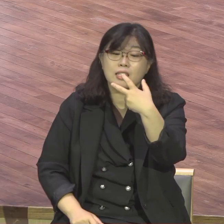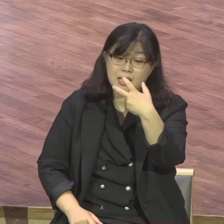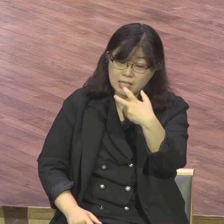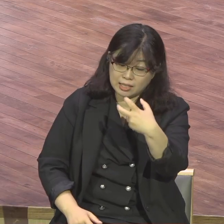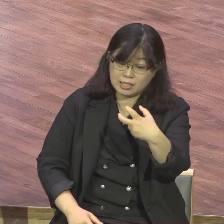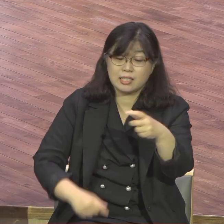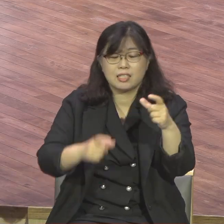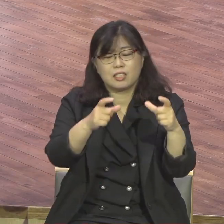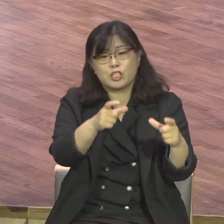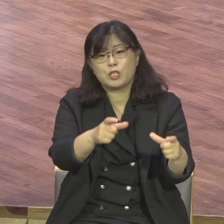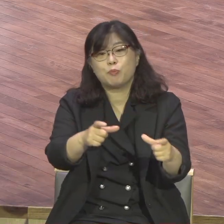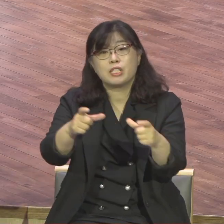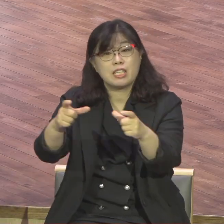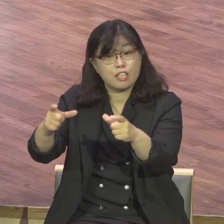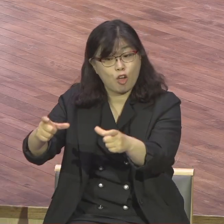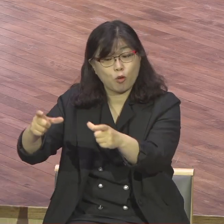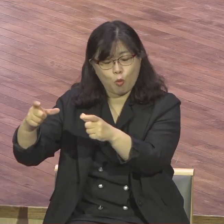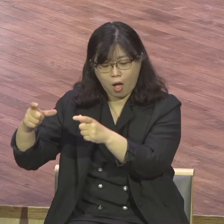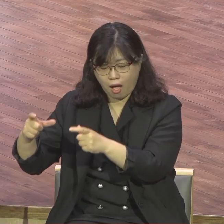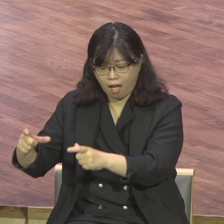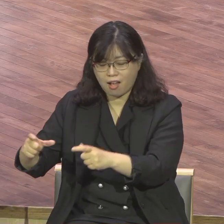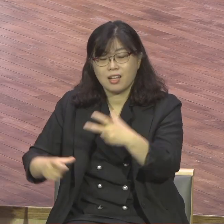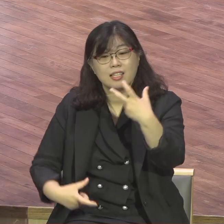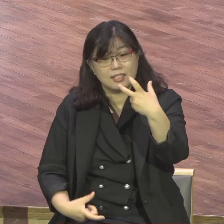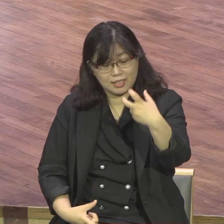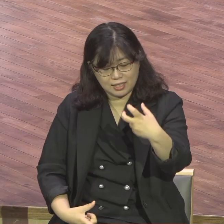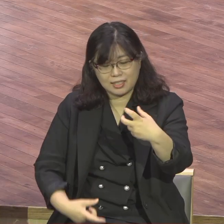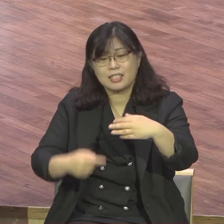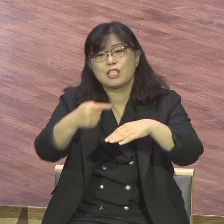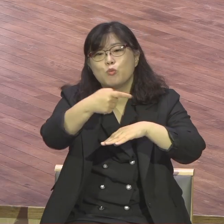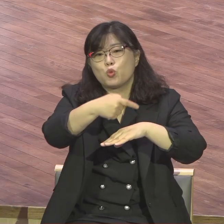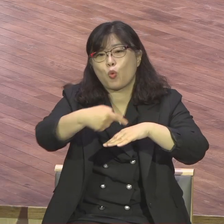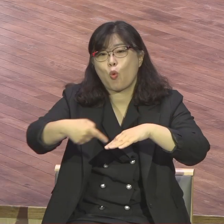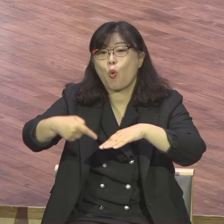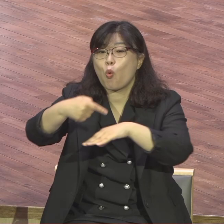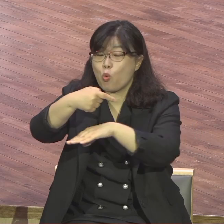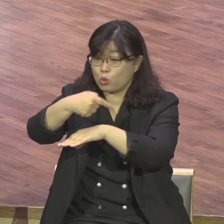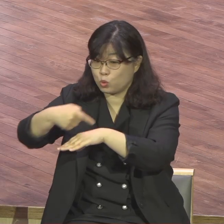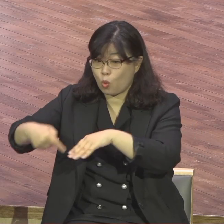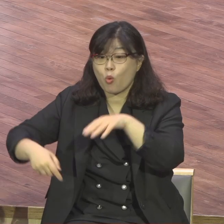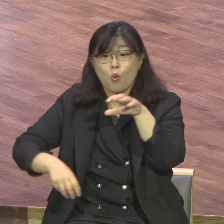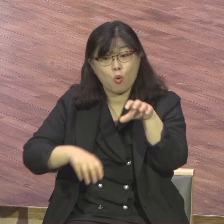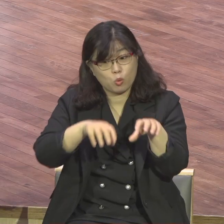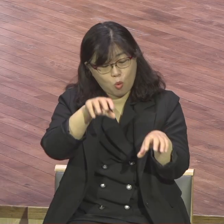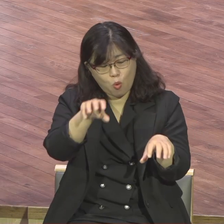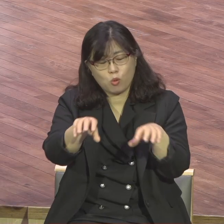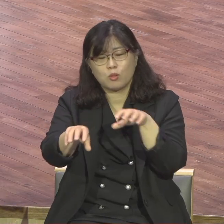지신 지역과 지신 종종 곳곳에